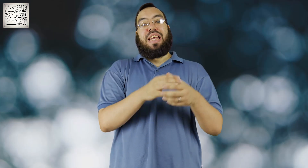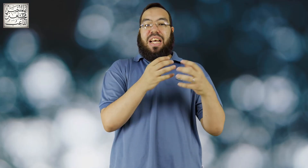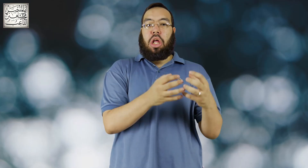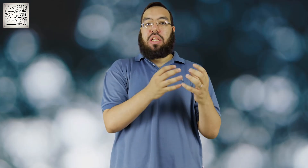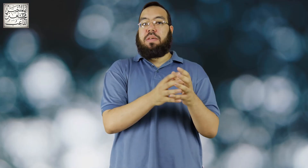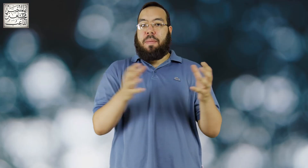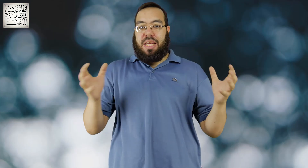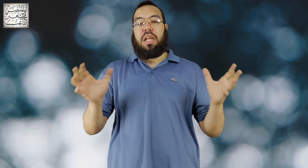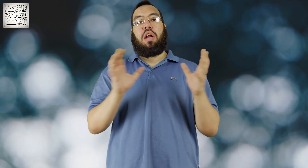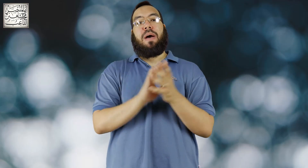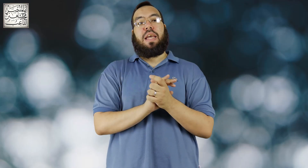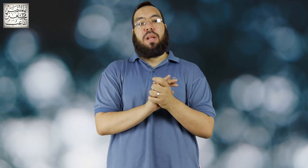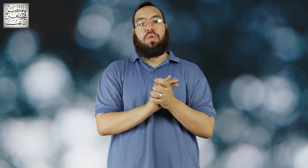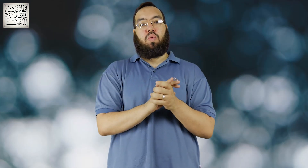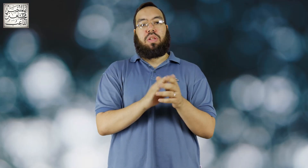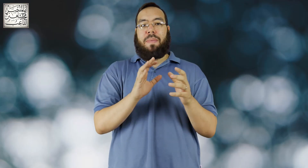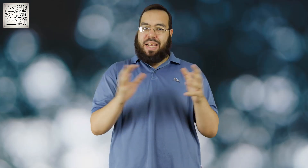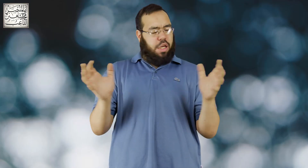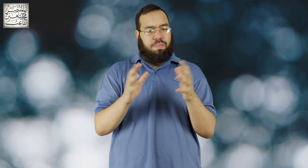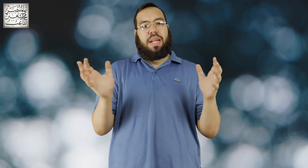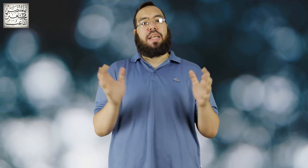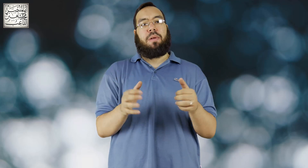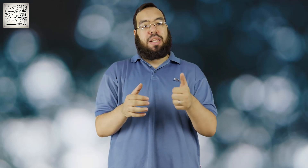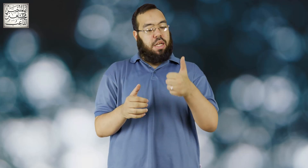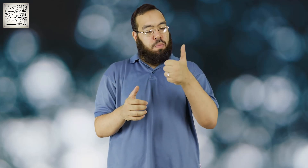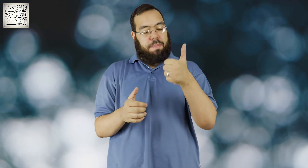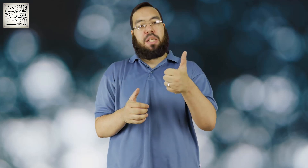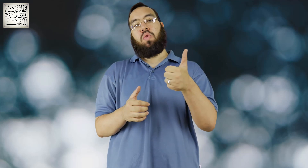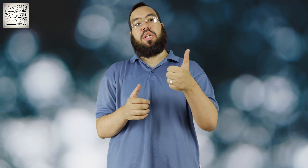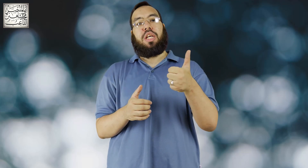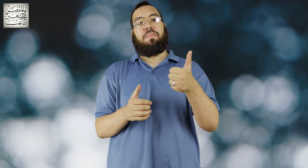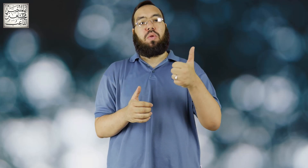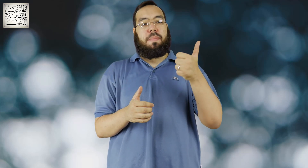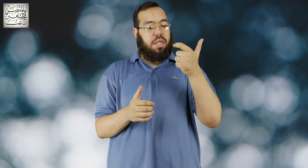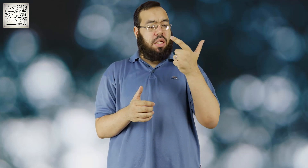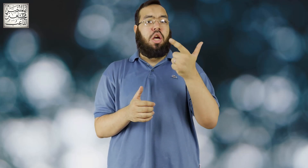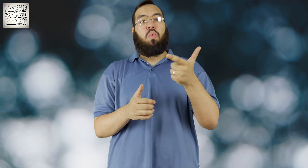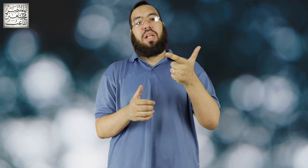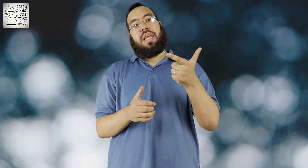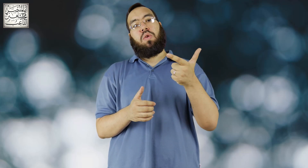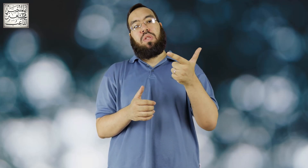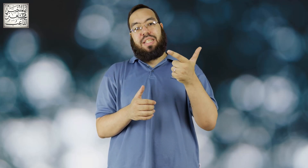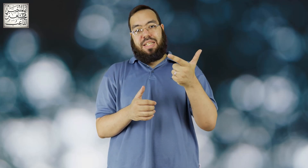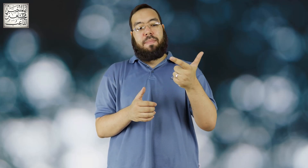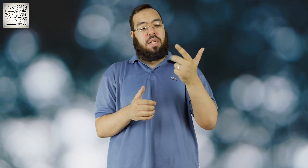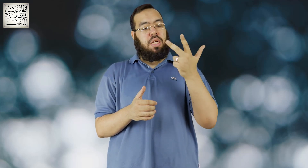اخترت ما بين الاربع كاميرات دول طبعا خليهم تلات كاميرات خليهم الباناسونيك جي 85 والكنون دي